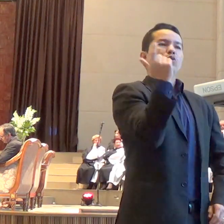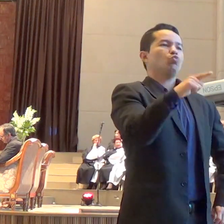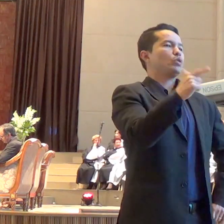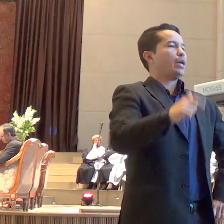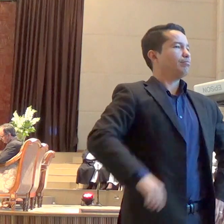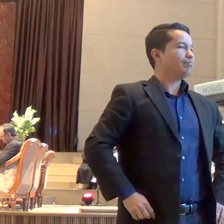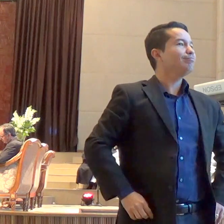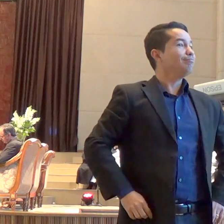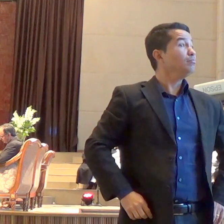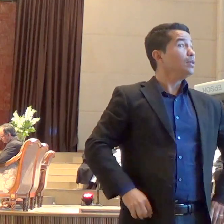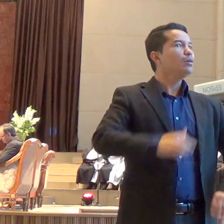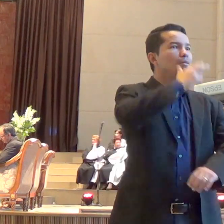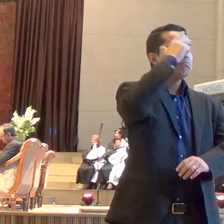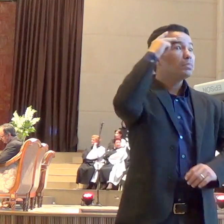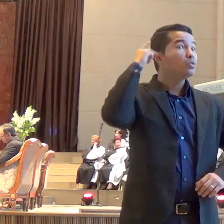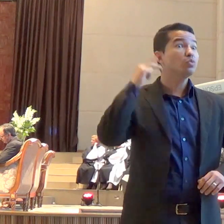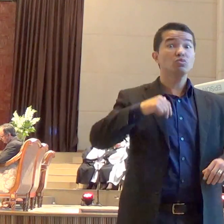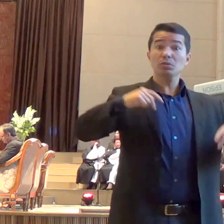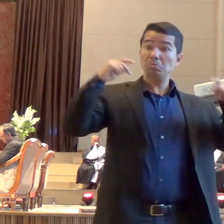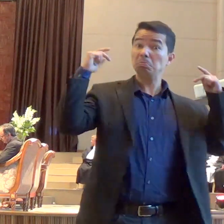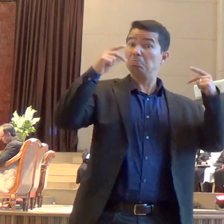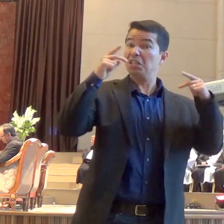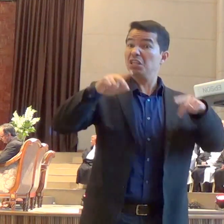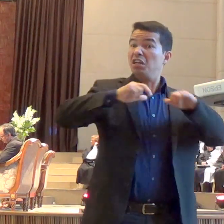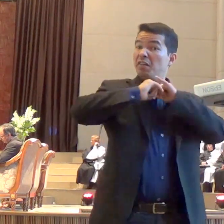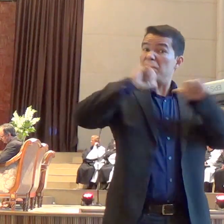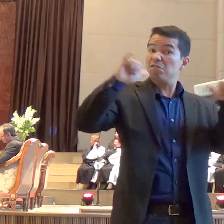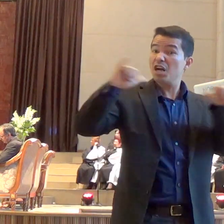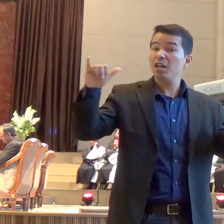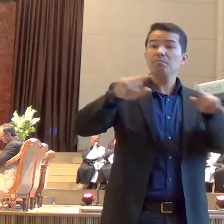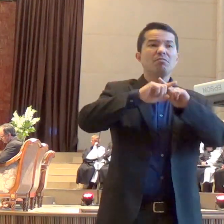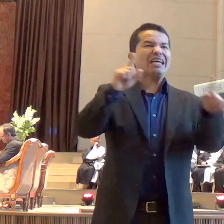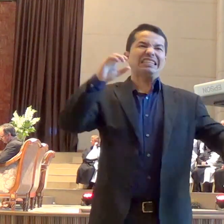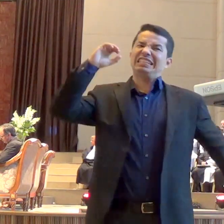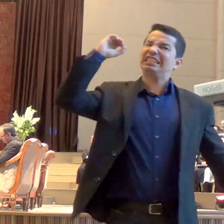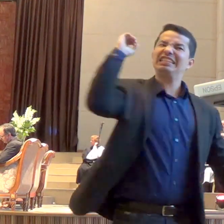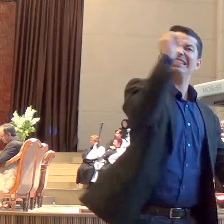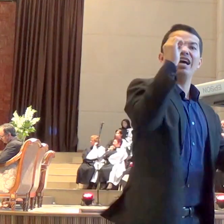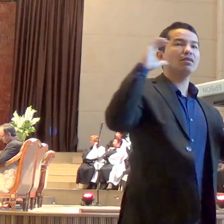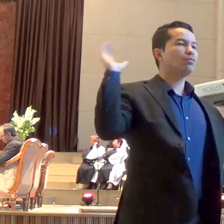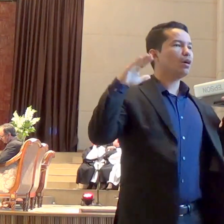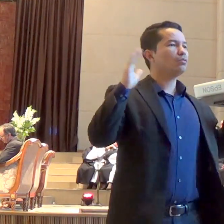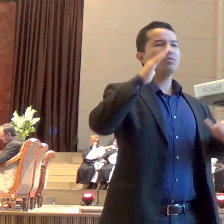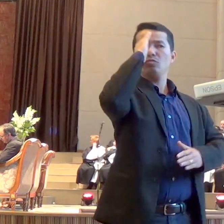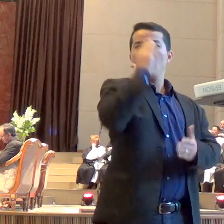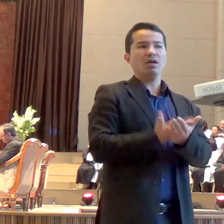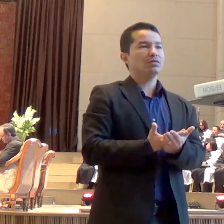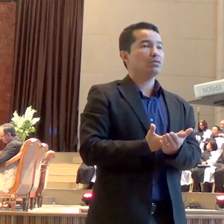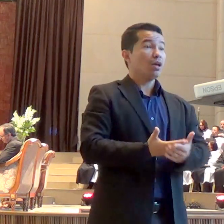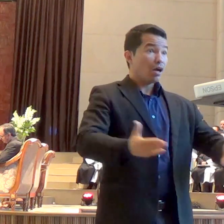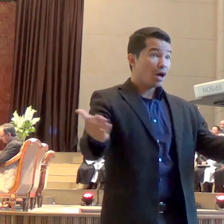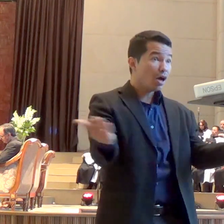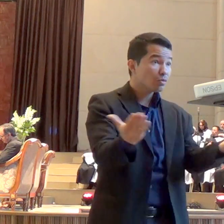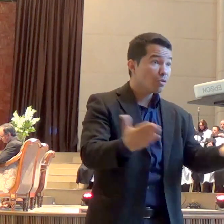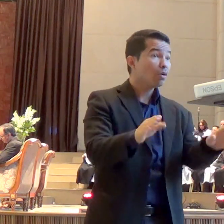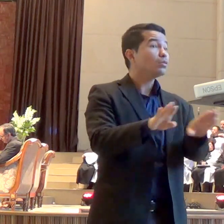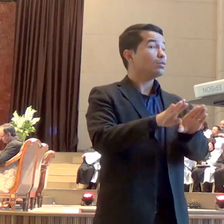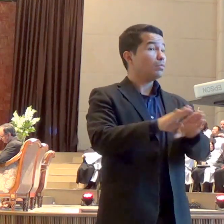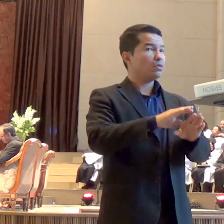nossos dias. Hoje, nessa era pós-moderna, tem uma explosão